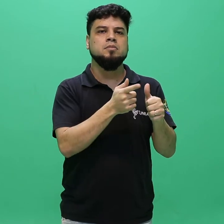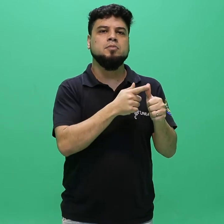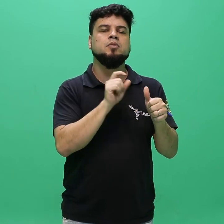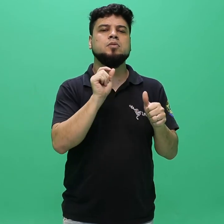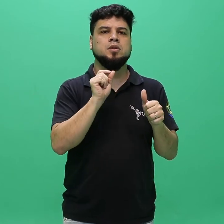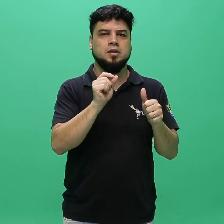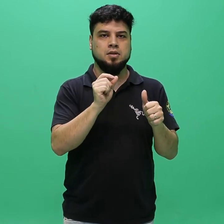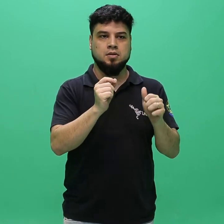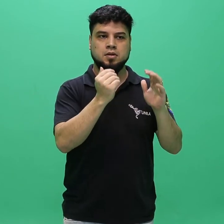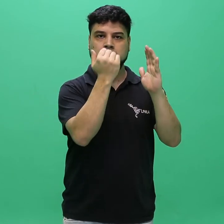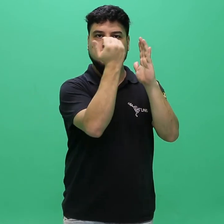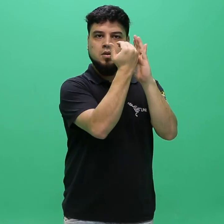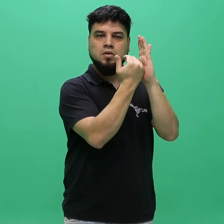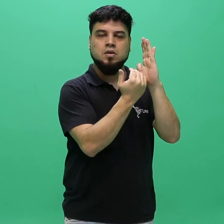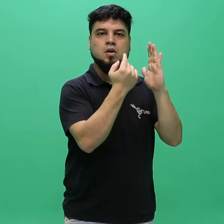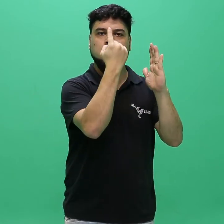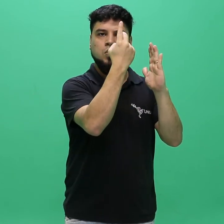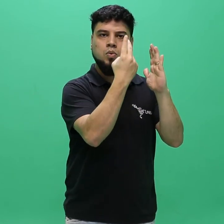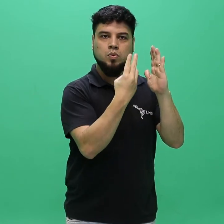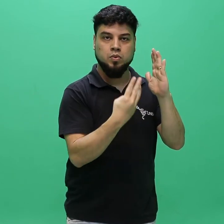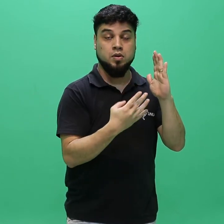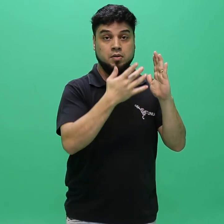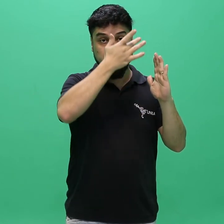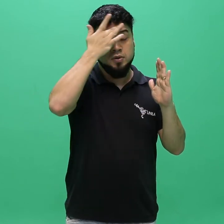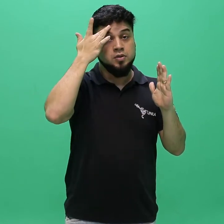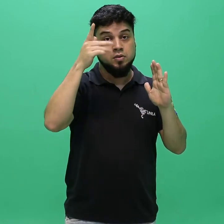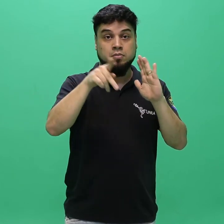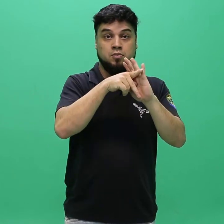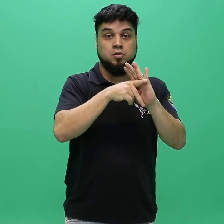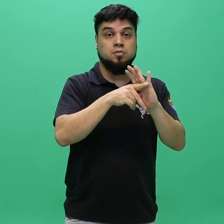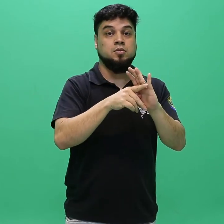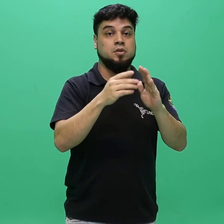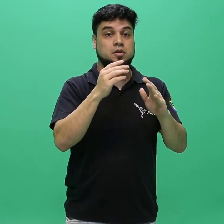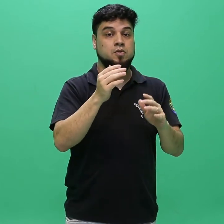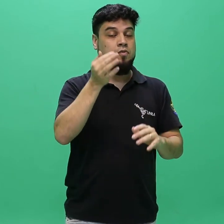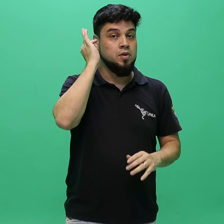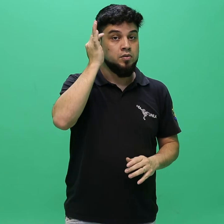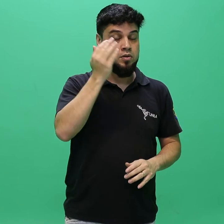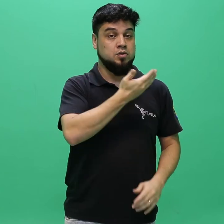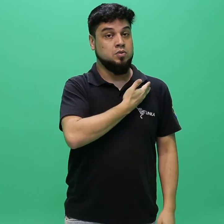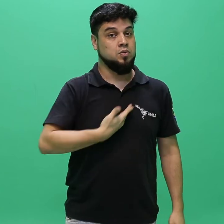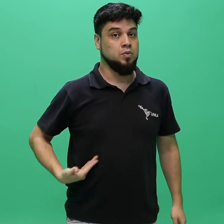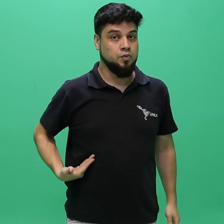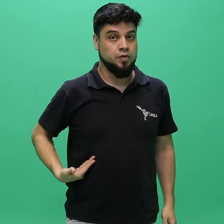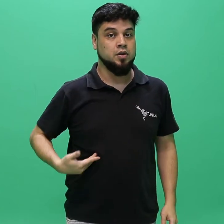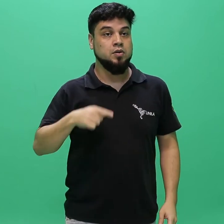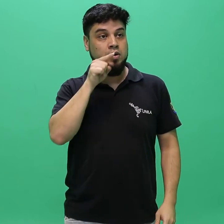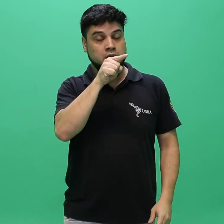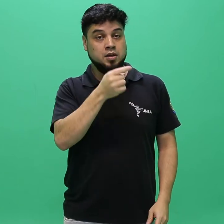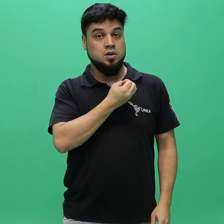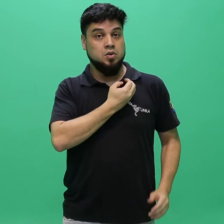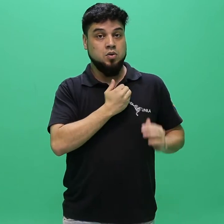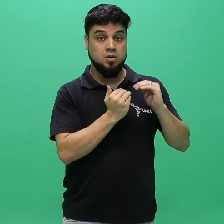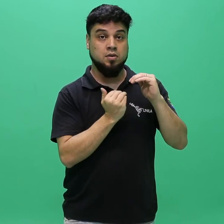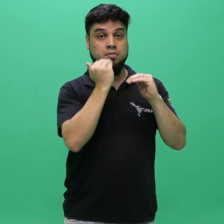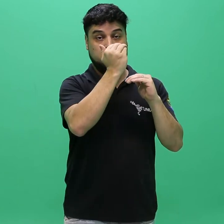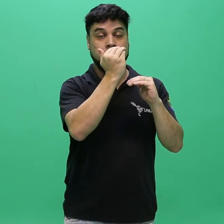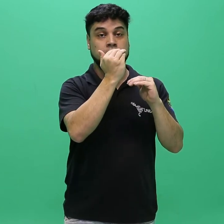separadas. 1. Primeiramente serão classificados os candidatos oriundos